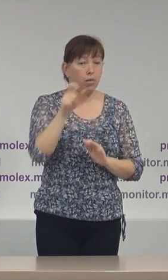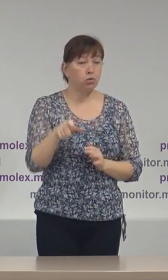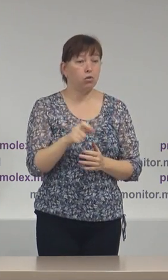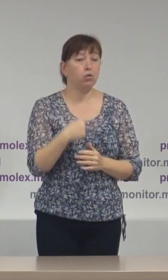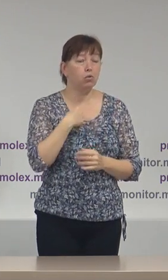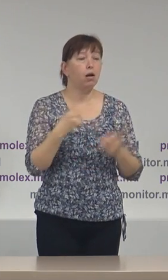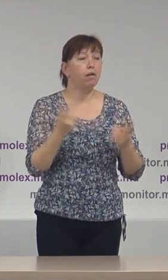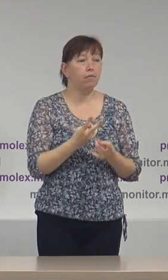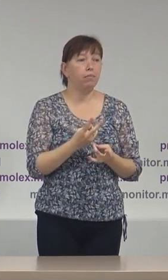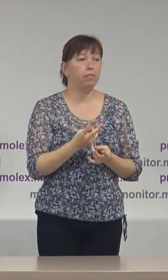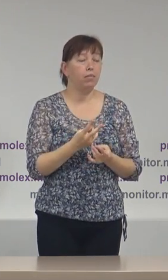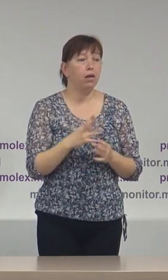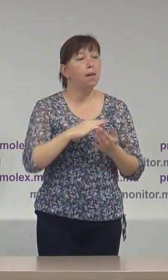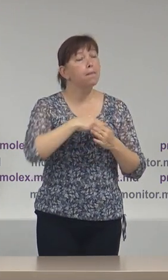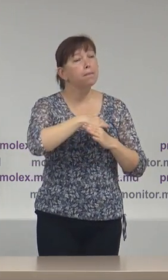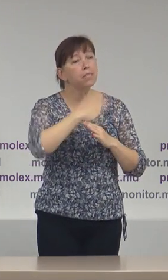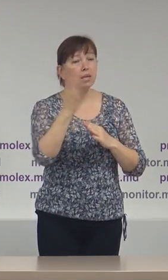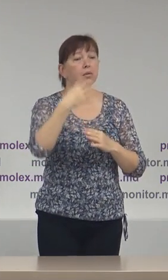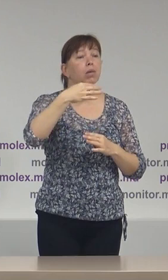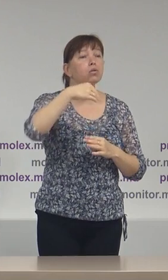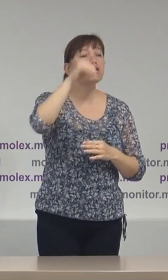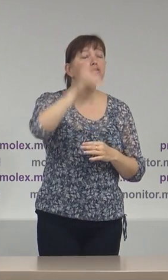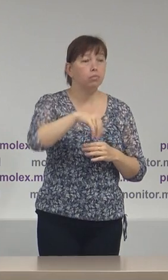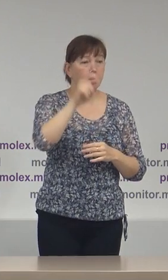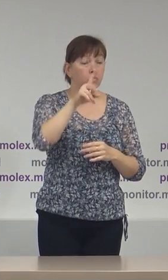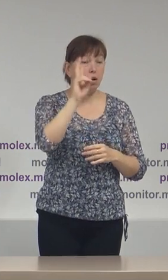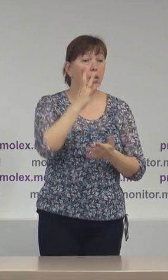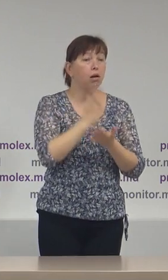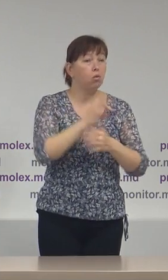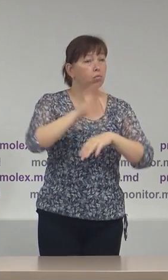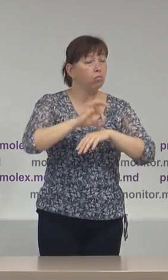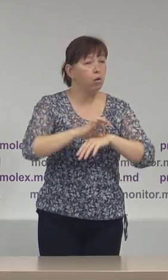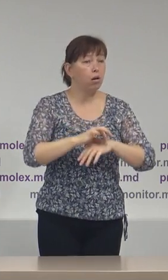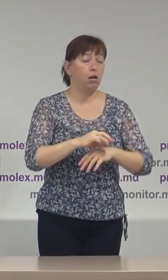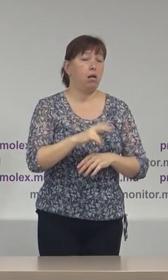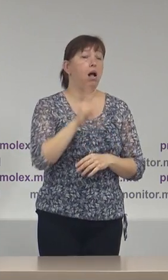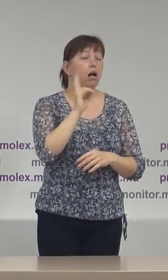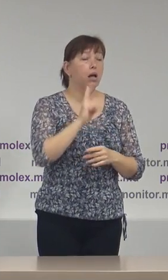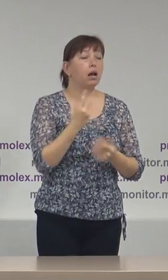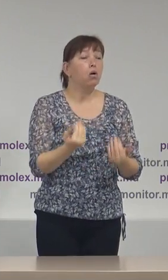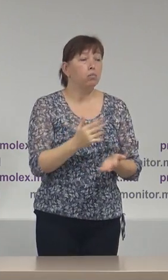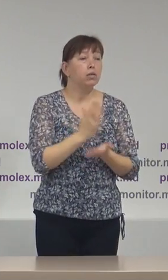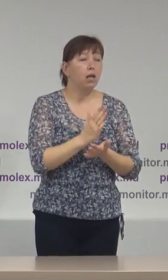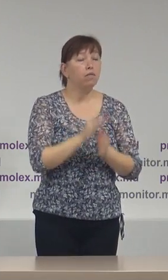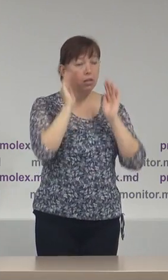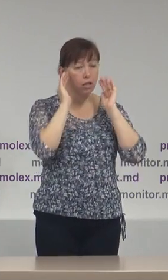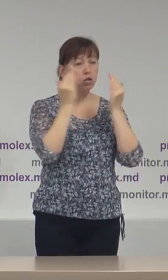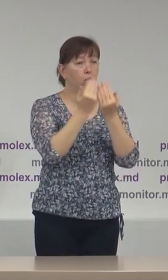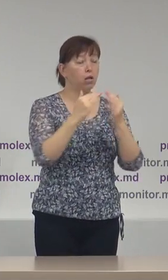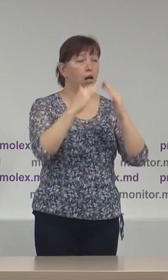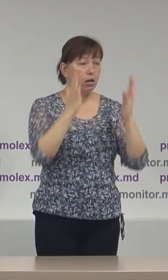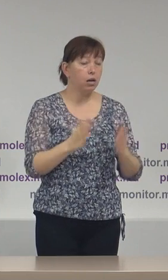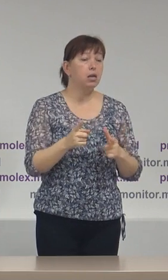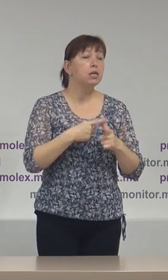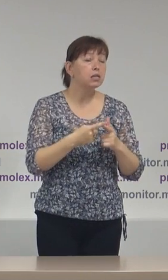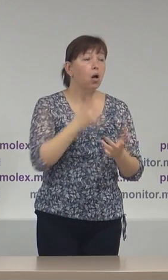la momentul de față peste 40.000 de persoane care sunt bolnave, care sunt în autoizolare sau au statut